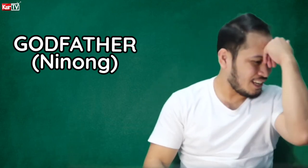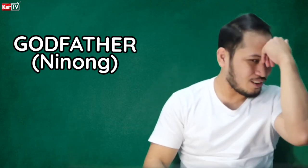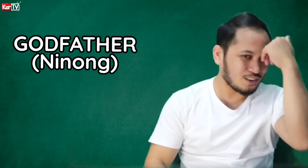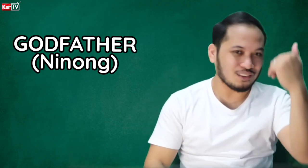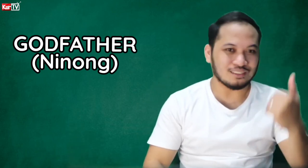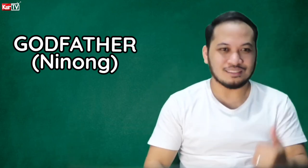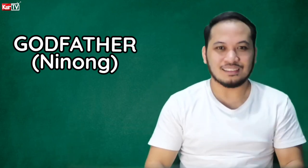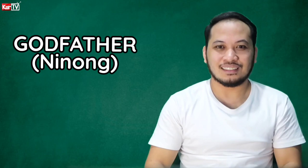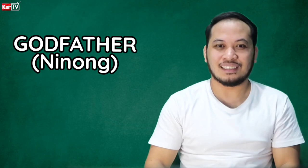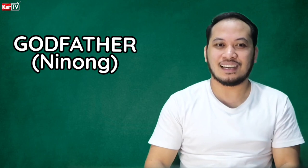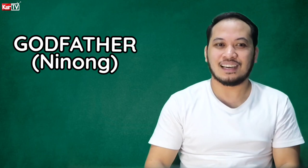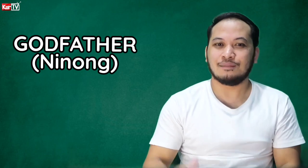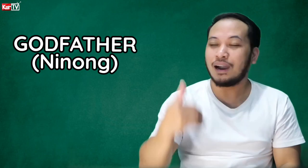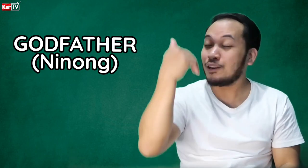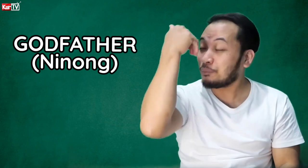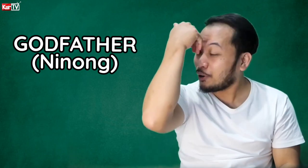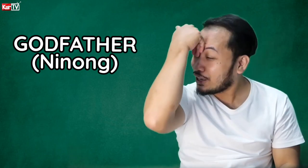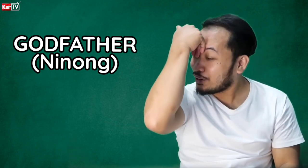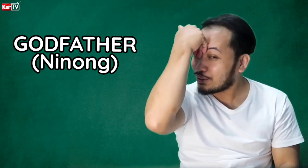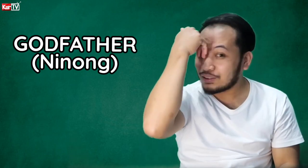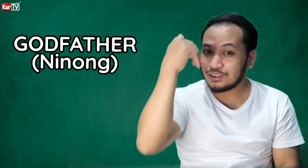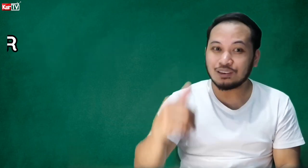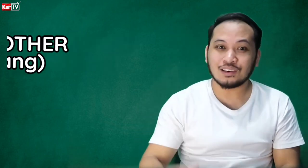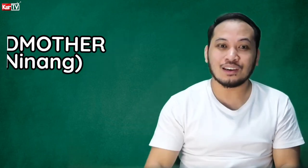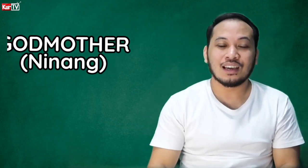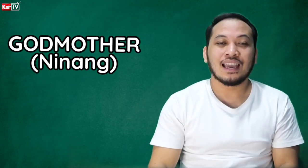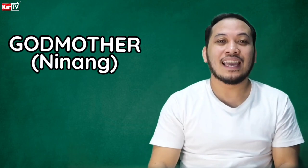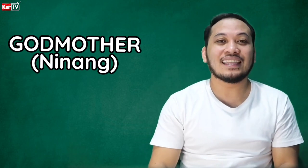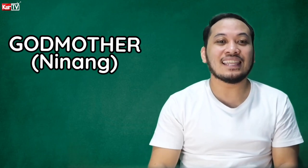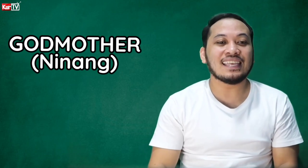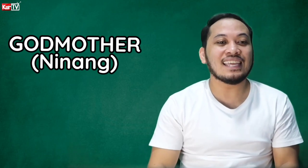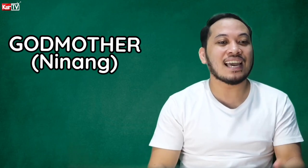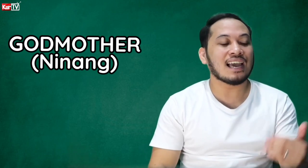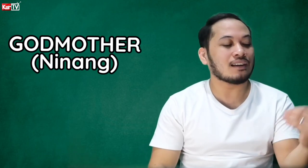Ninong. Ayan. Mano po, ninong. And then, ninang.